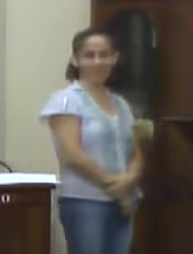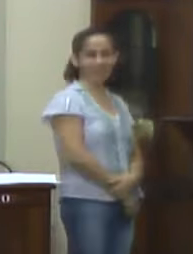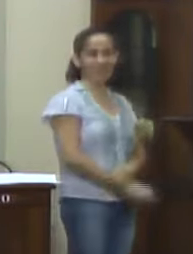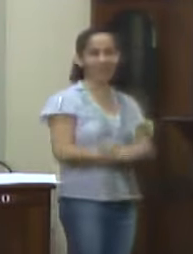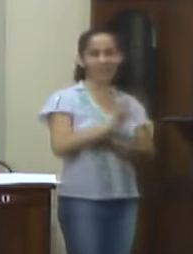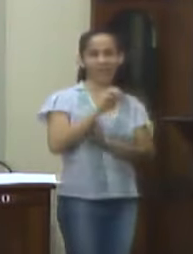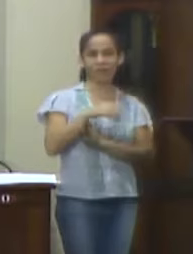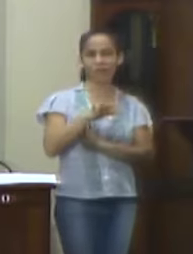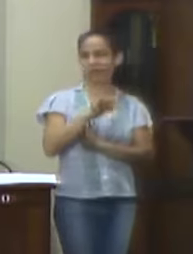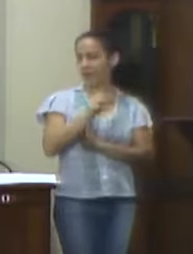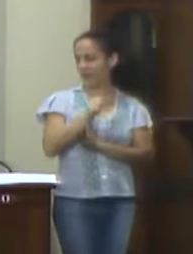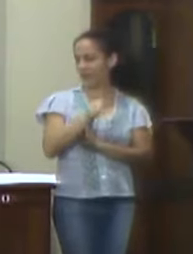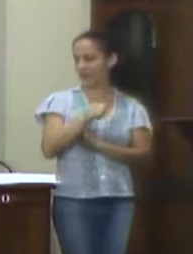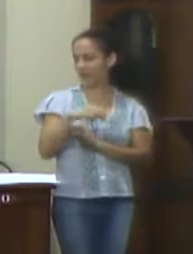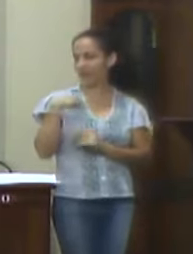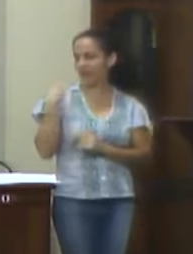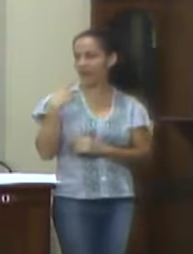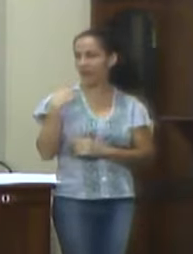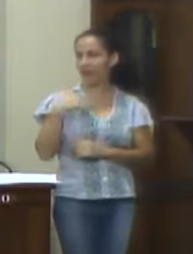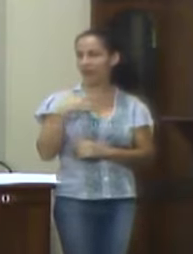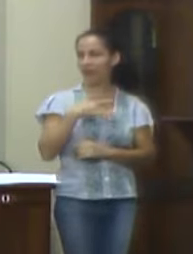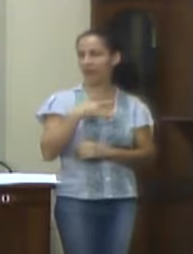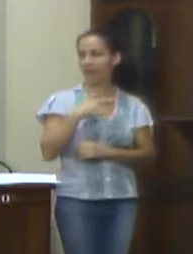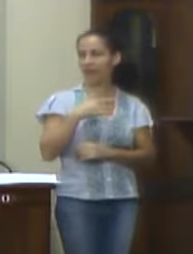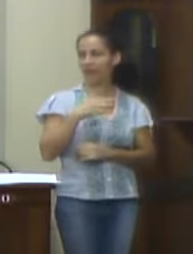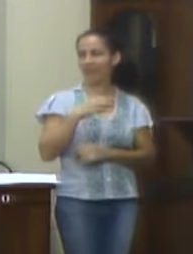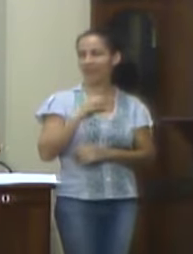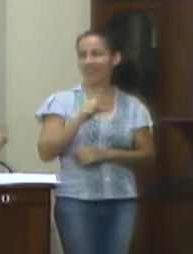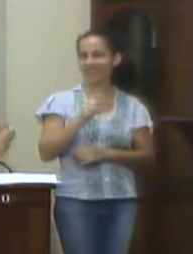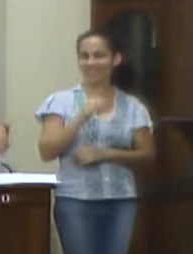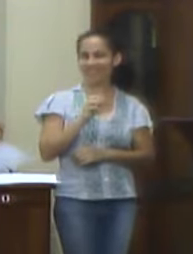Emenda, vereador Marcos da Silva Marcos,